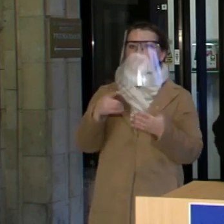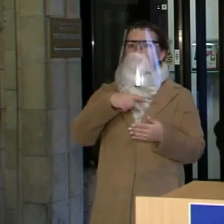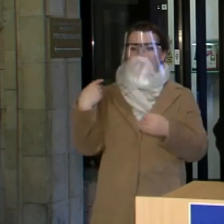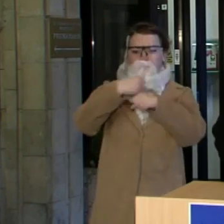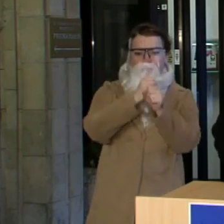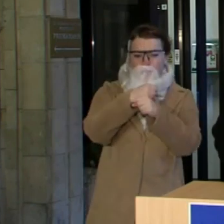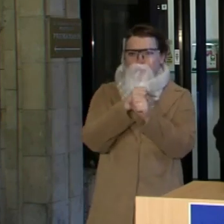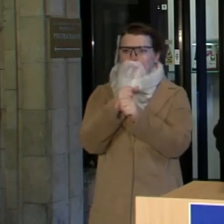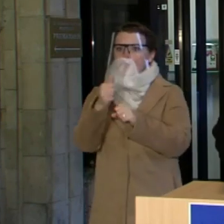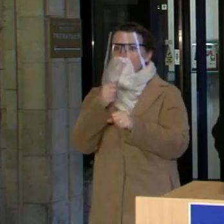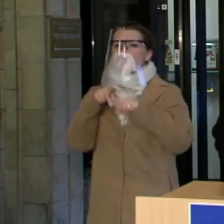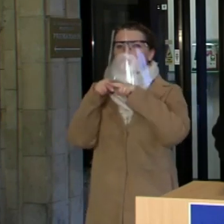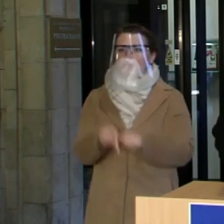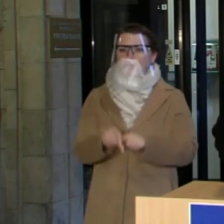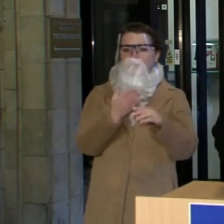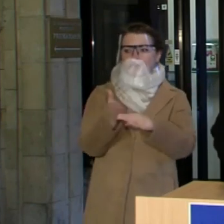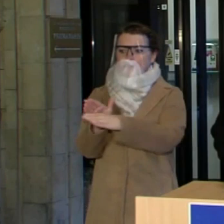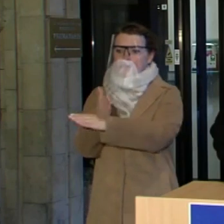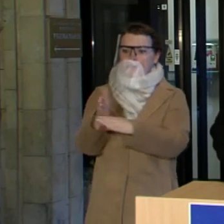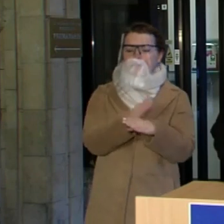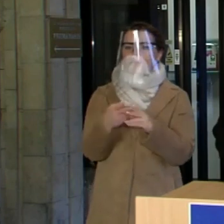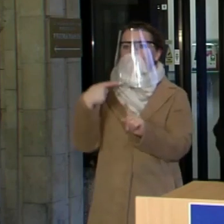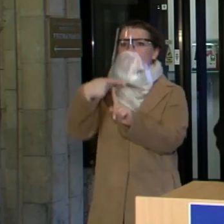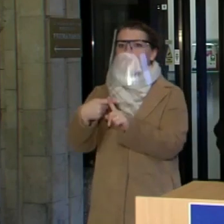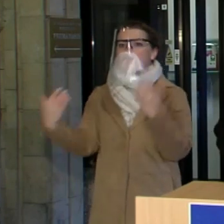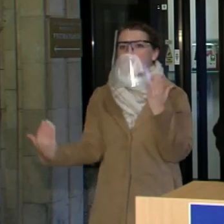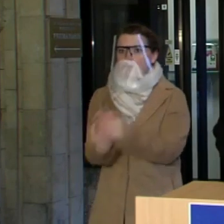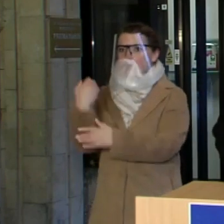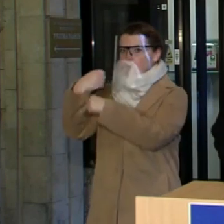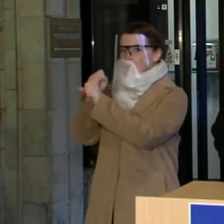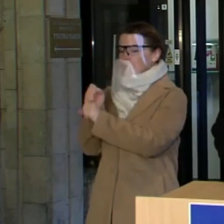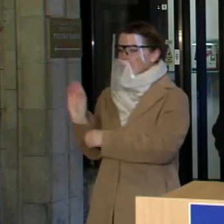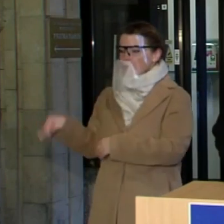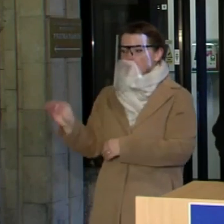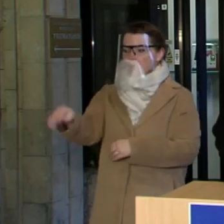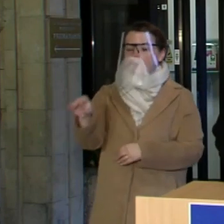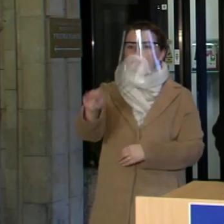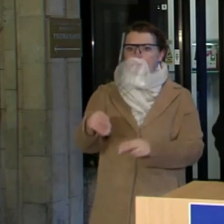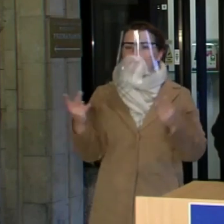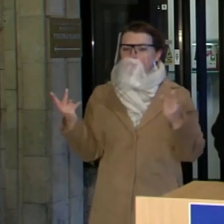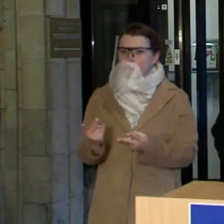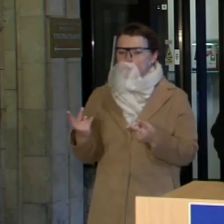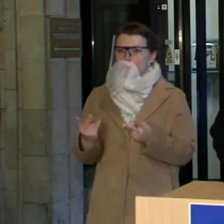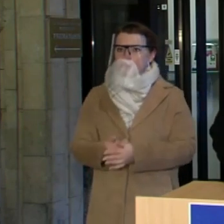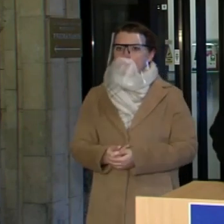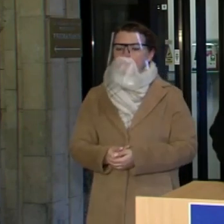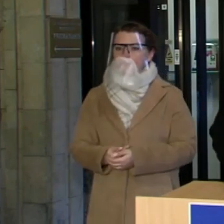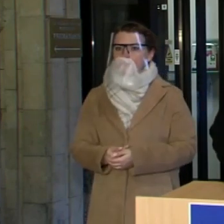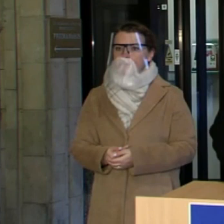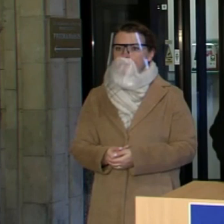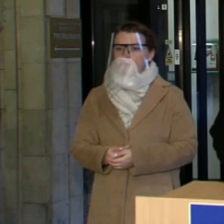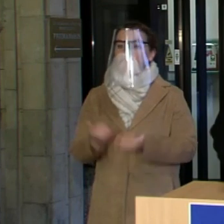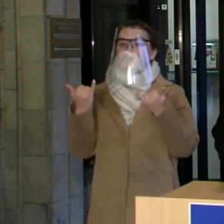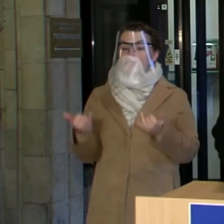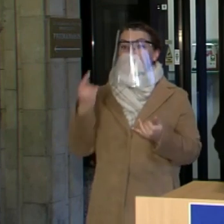laboratorijų, bet pasistengti įtraukti naujus laboratorių pajėgimus. Ir mano žinoma informacija